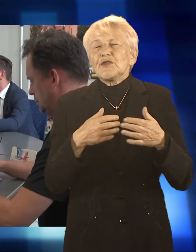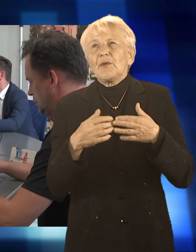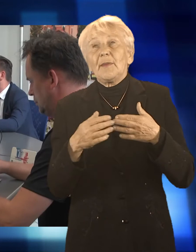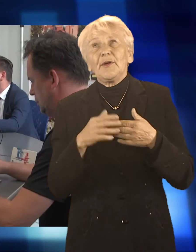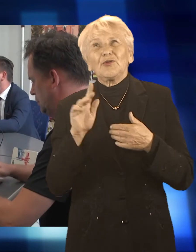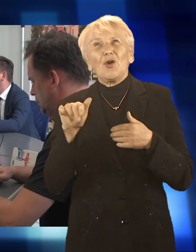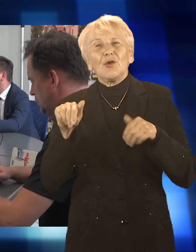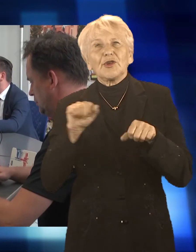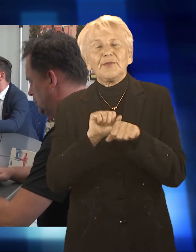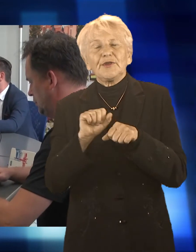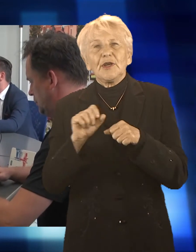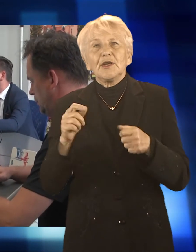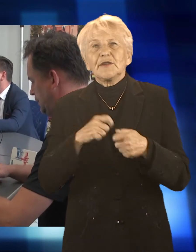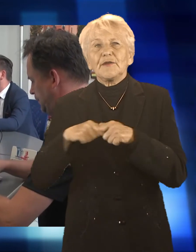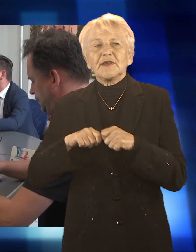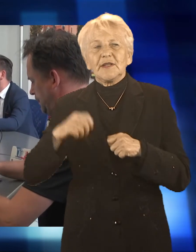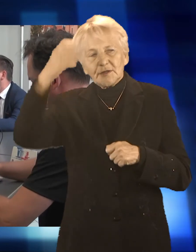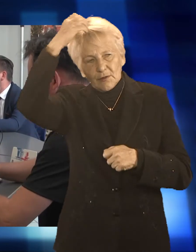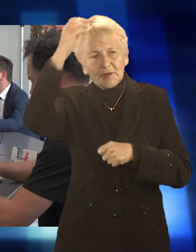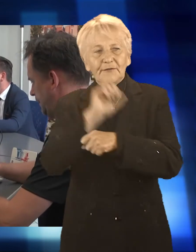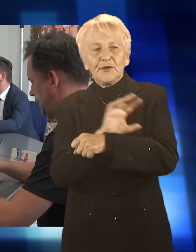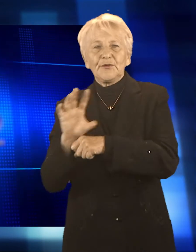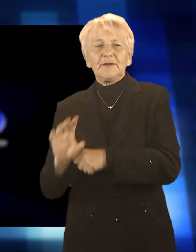i nadal pozostają otwarte dla wszystkich radnych.